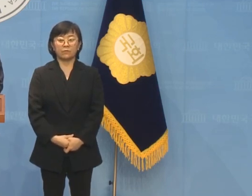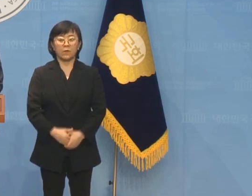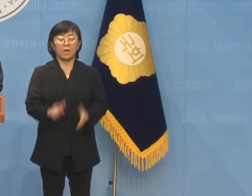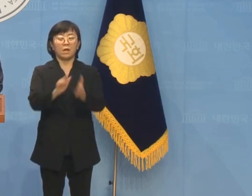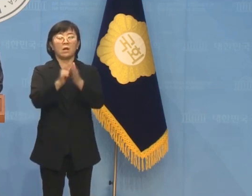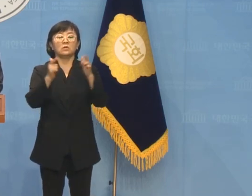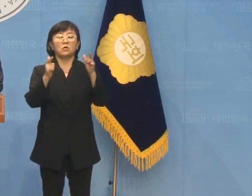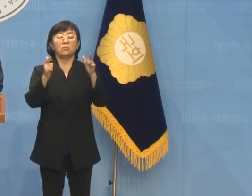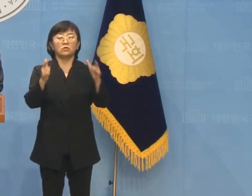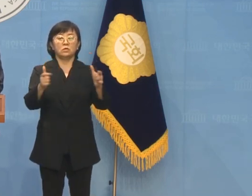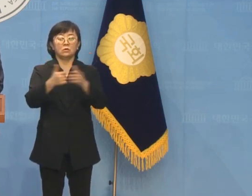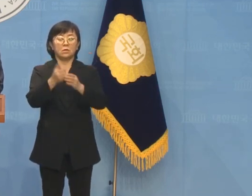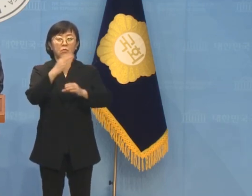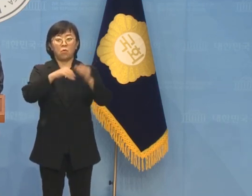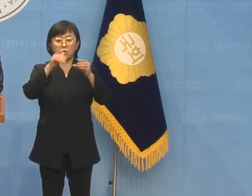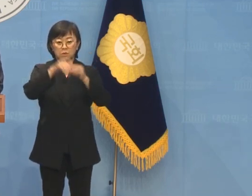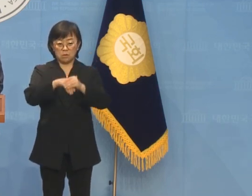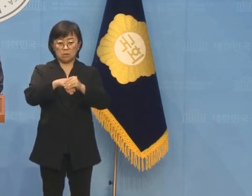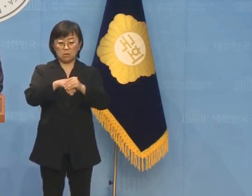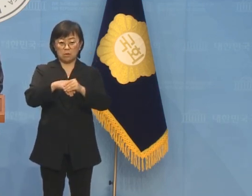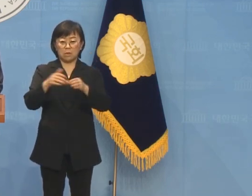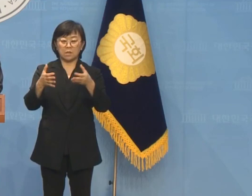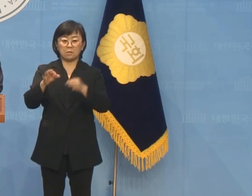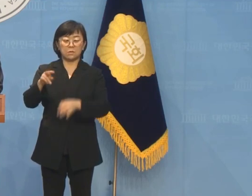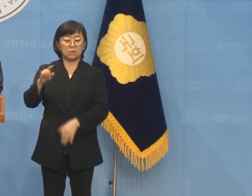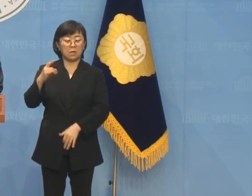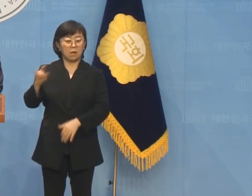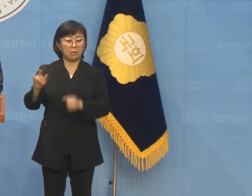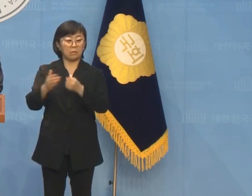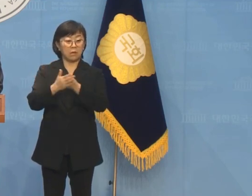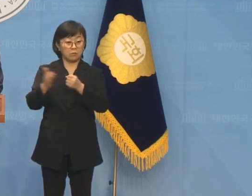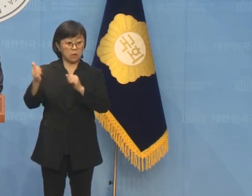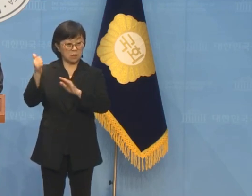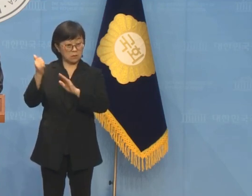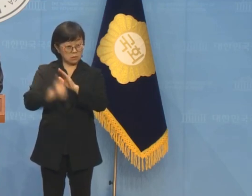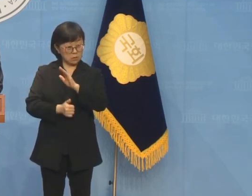강서구청장 보궐선거를 김성태 때문에 참패했습니까?